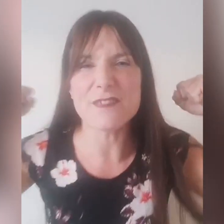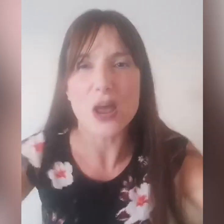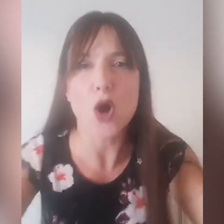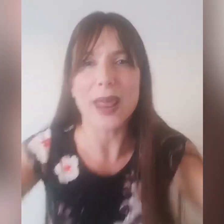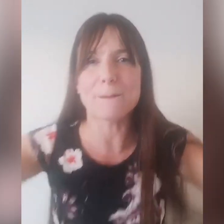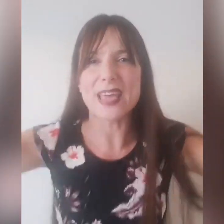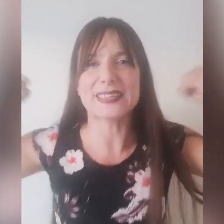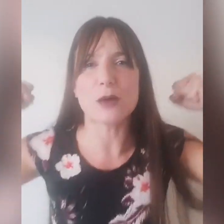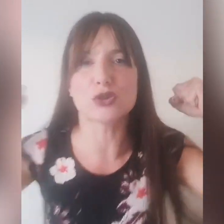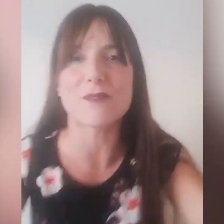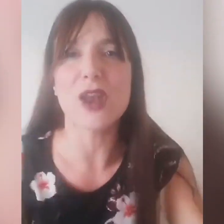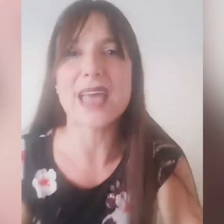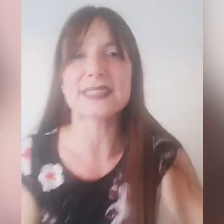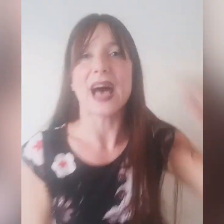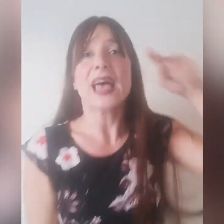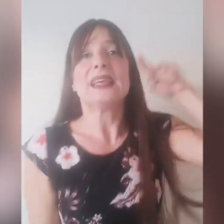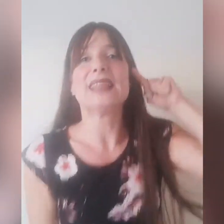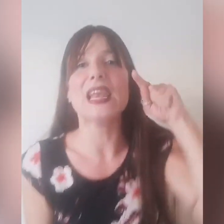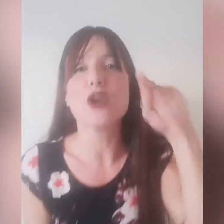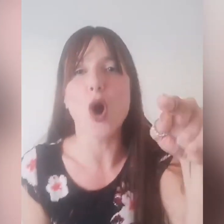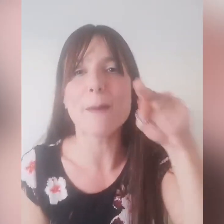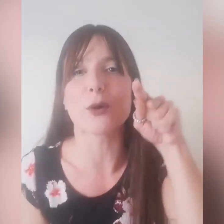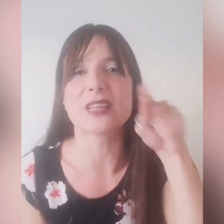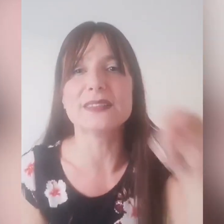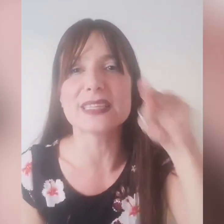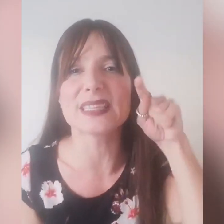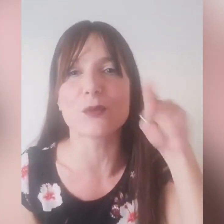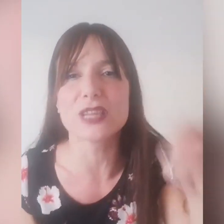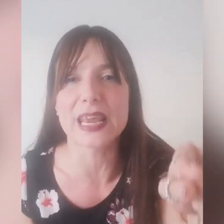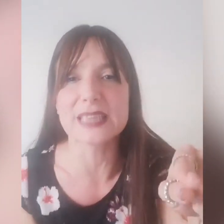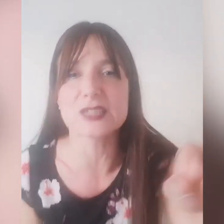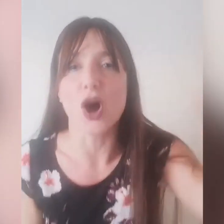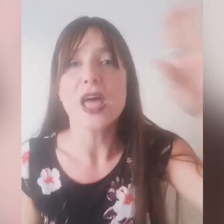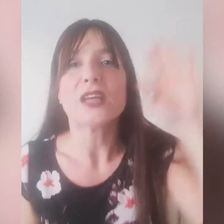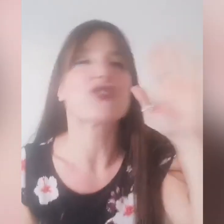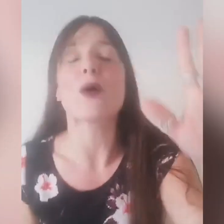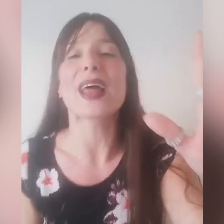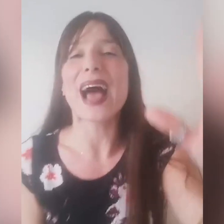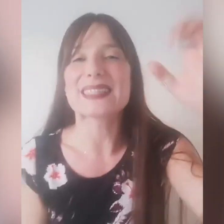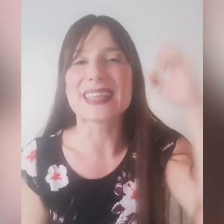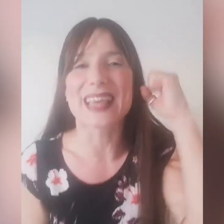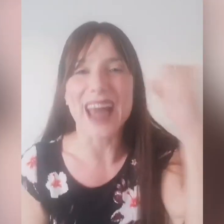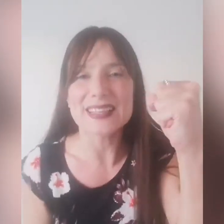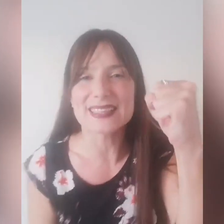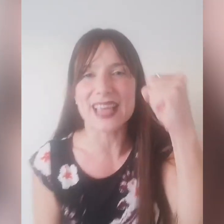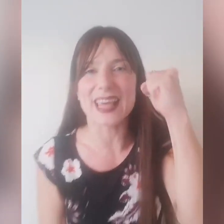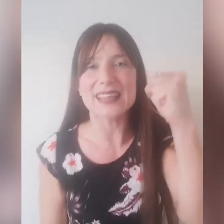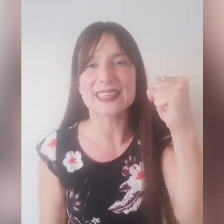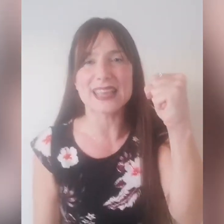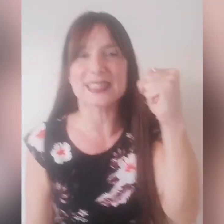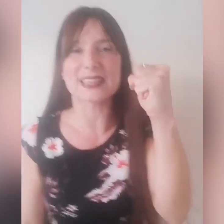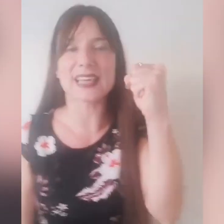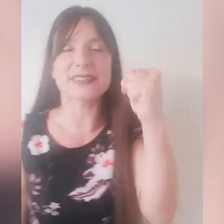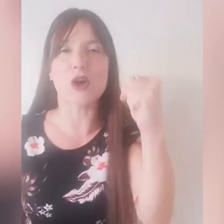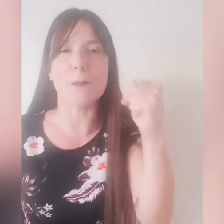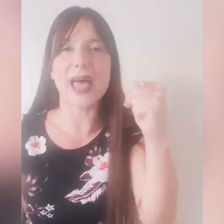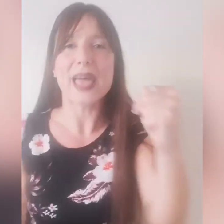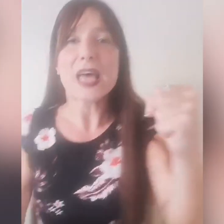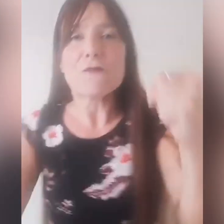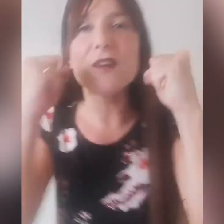valore e pieni di autorevolezza nel nome potentissimo di Cristo, ciao ragazzi grazie, grazie di essere stati con me vi